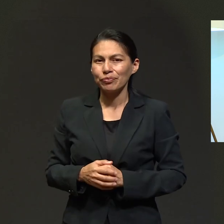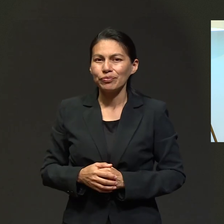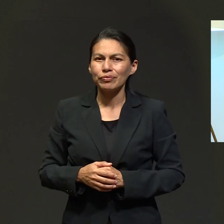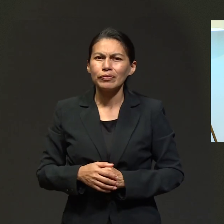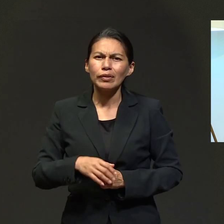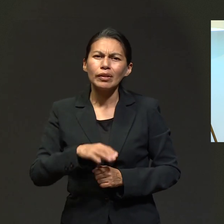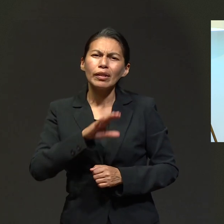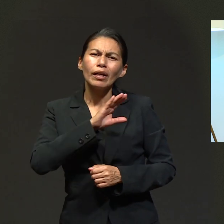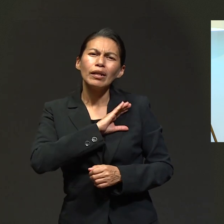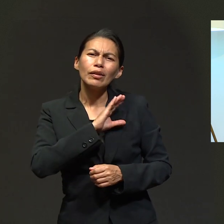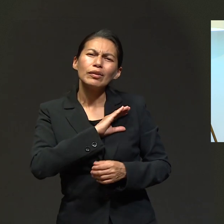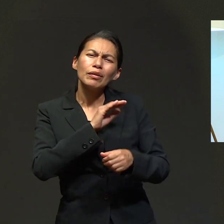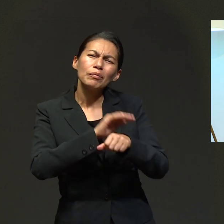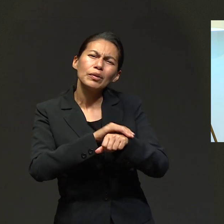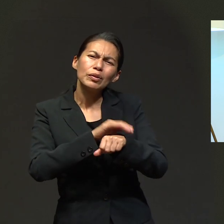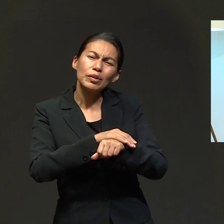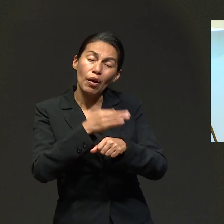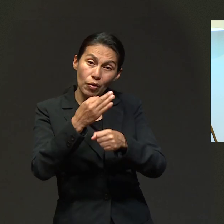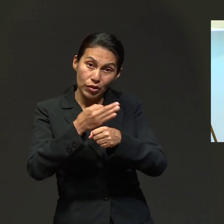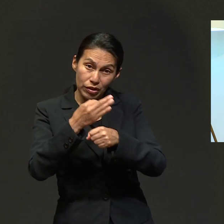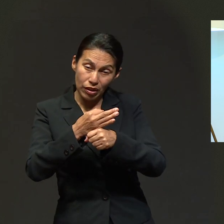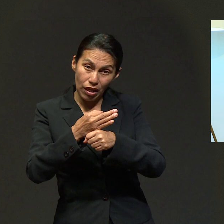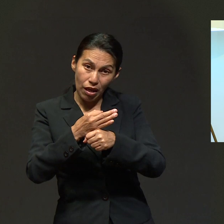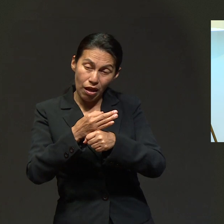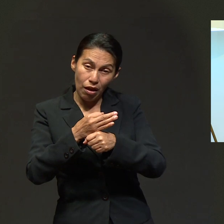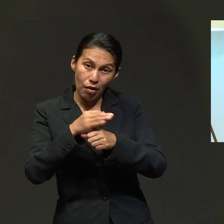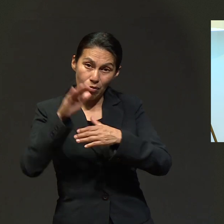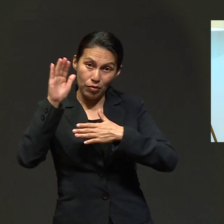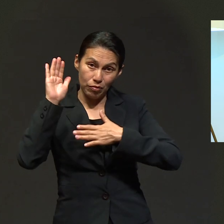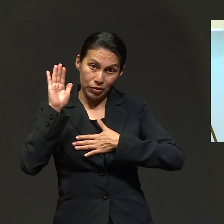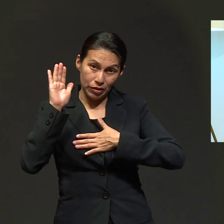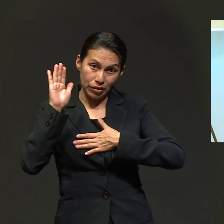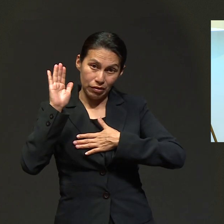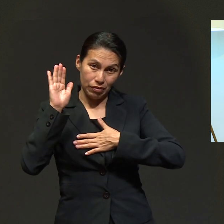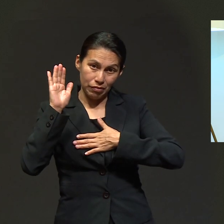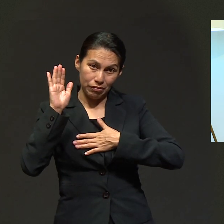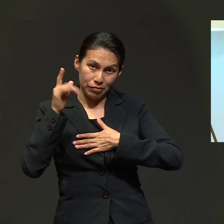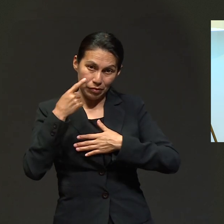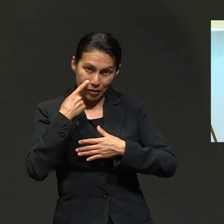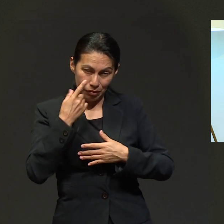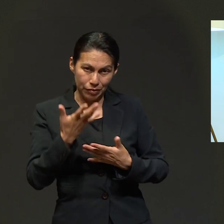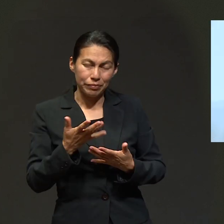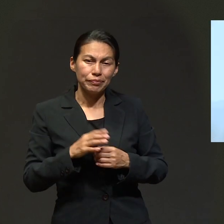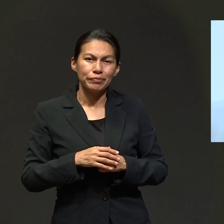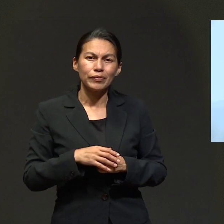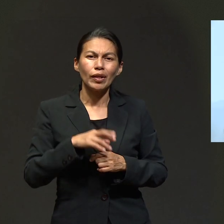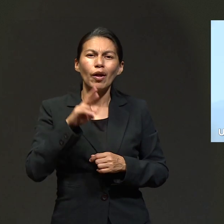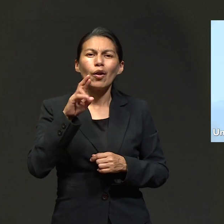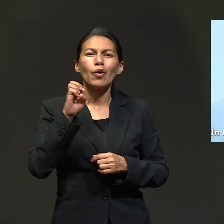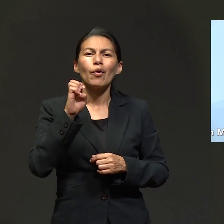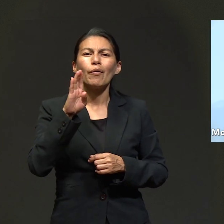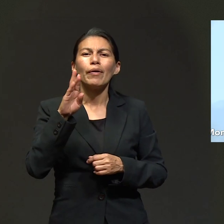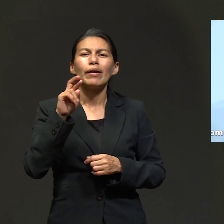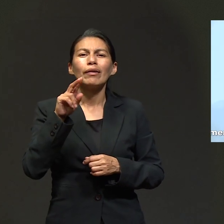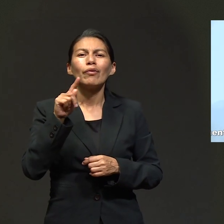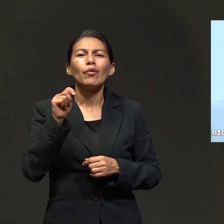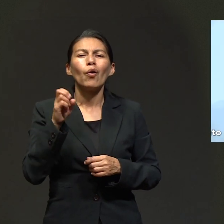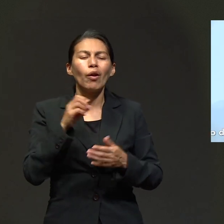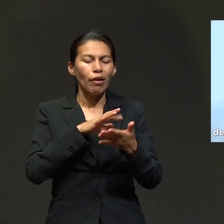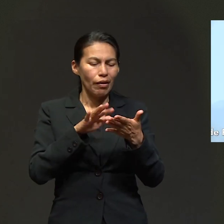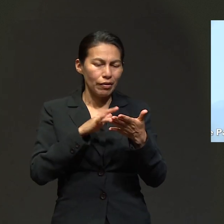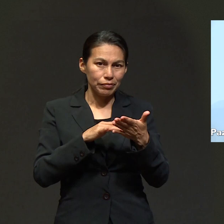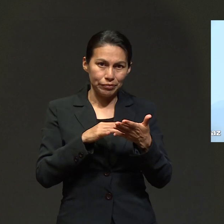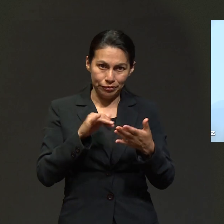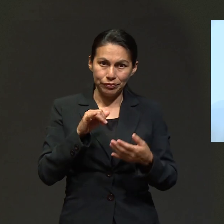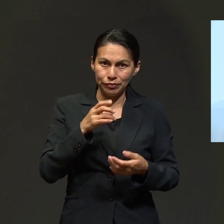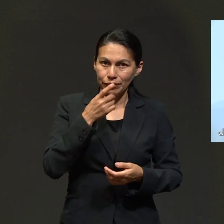promesa que tiene para nosotros Arodi, pero lo va a leer Roberto Jonathan. Sí, quiero compartir con ustedes lo que